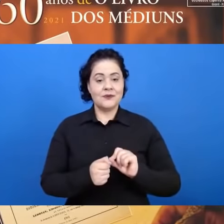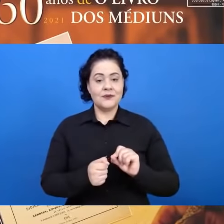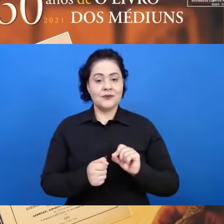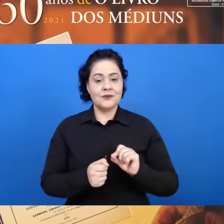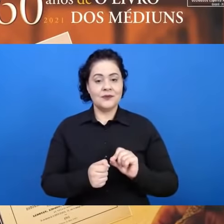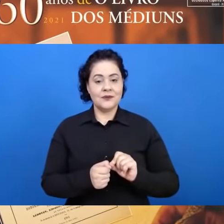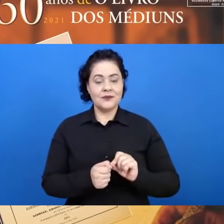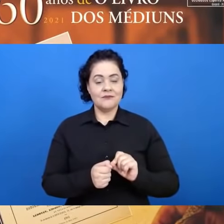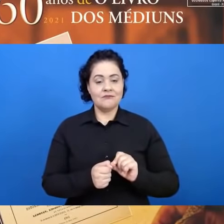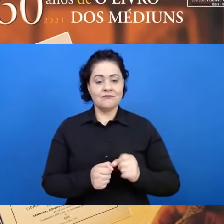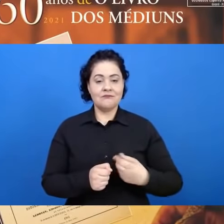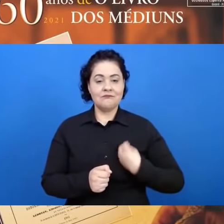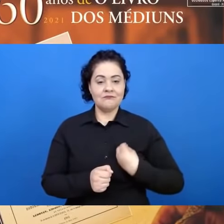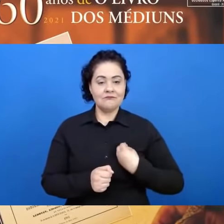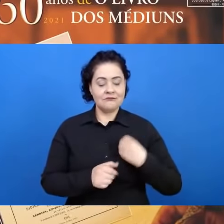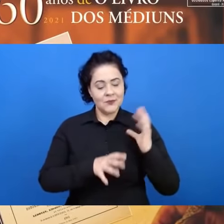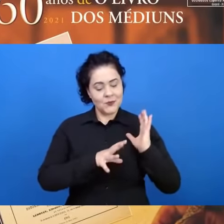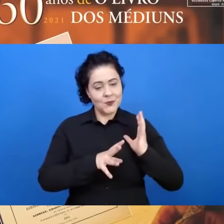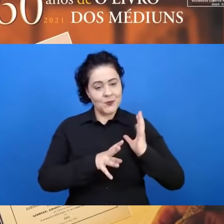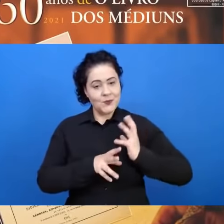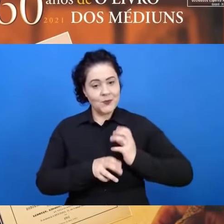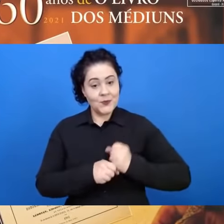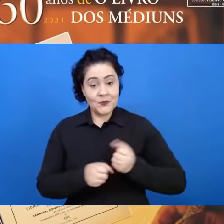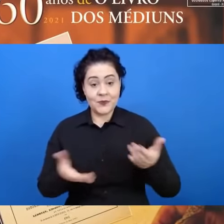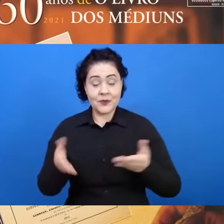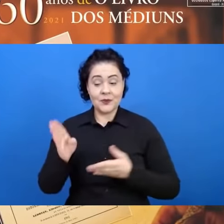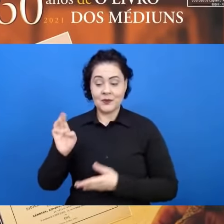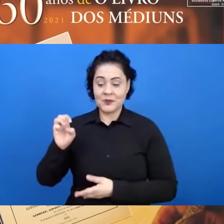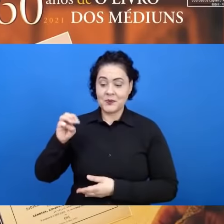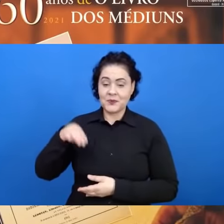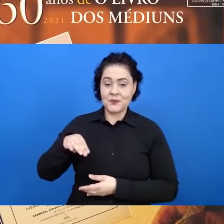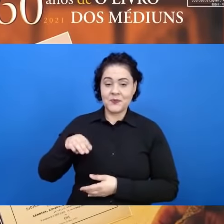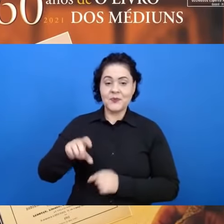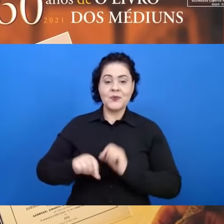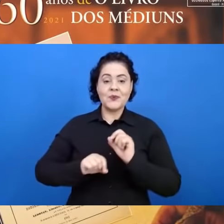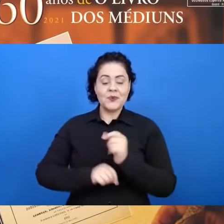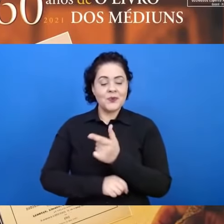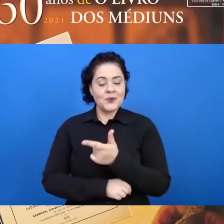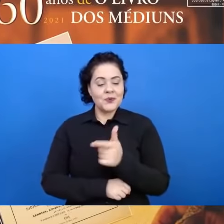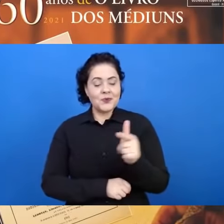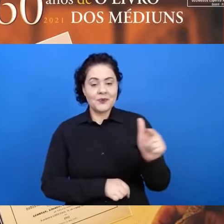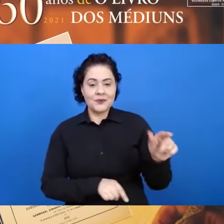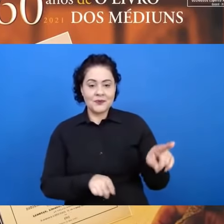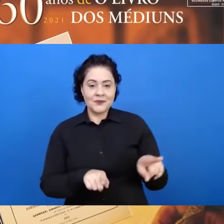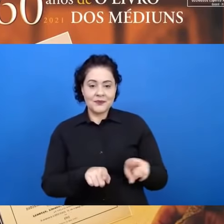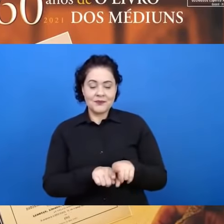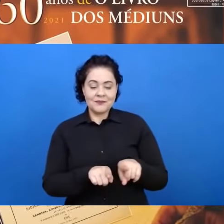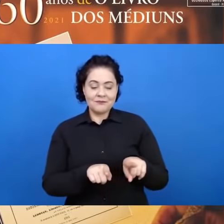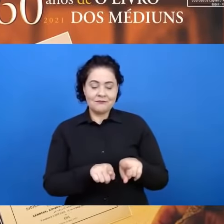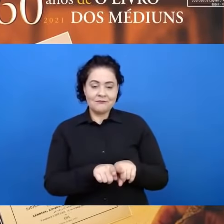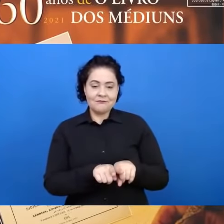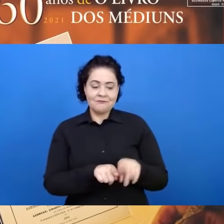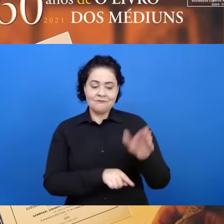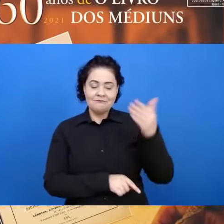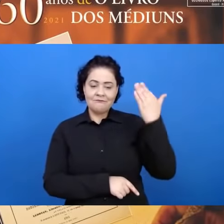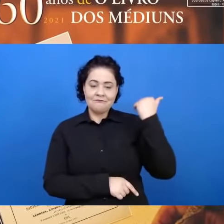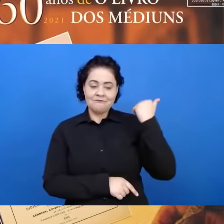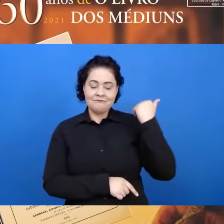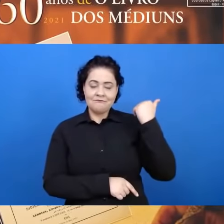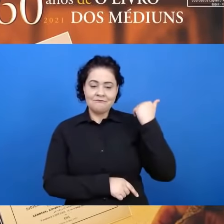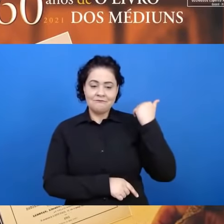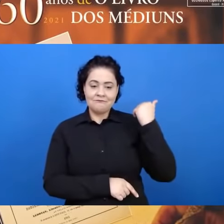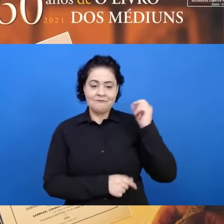de repararmos, construindo agora para o bem o que, outrora, destruímos nas loucuras do mal,